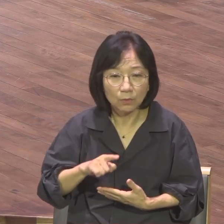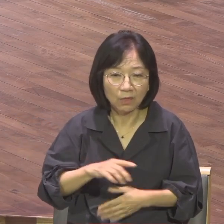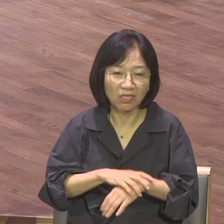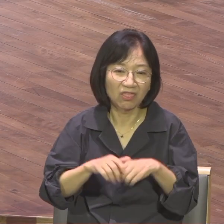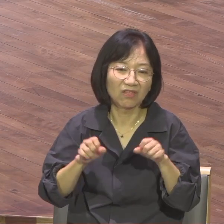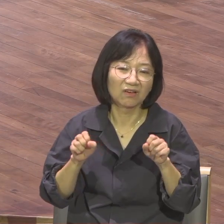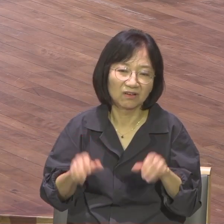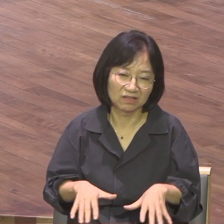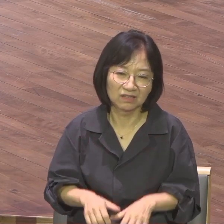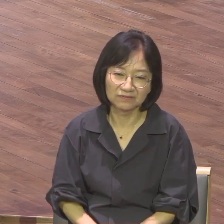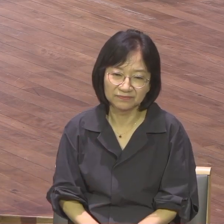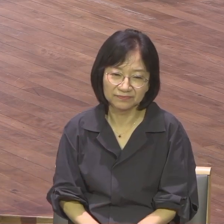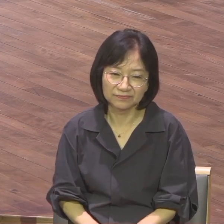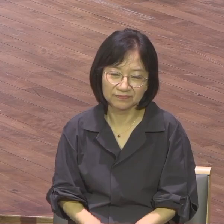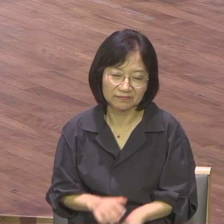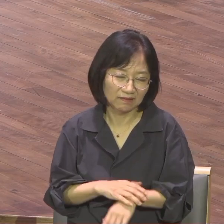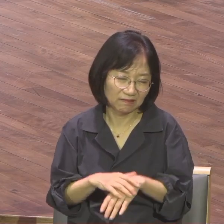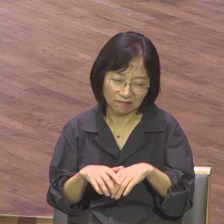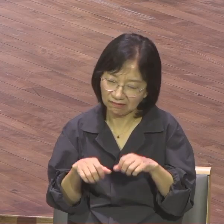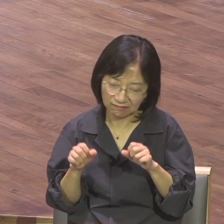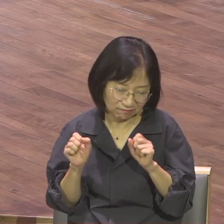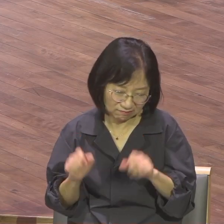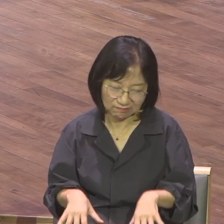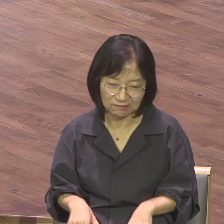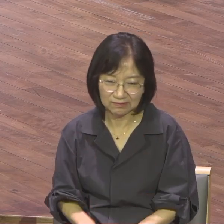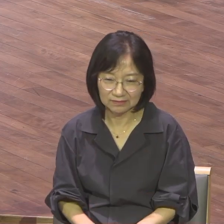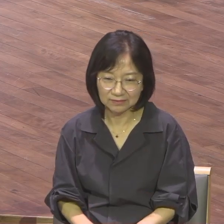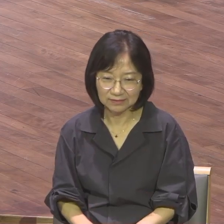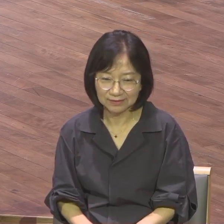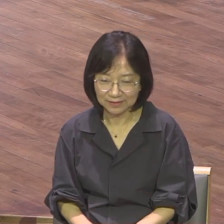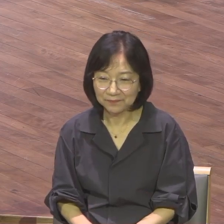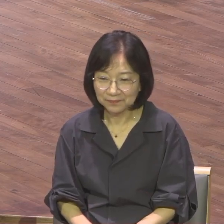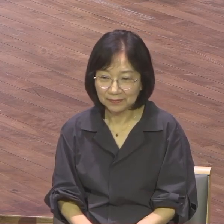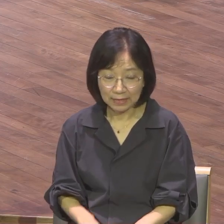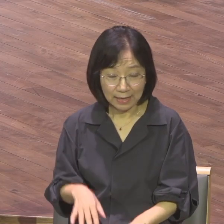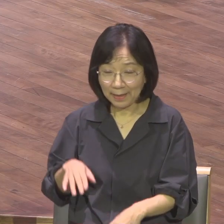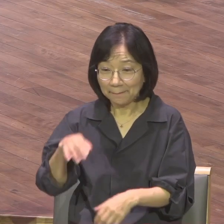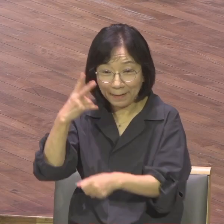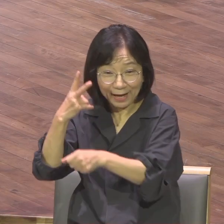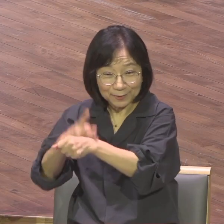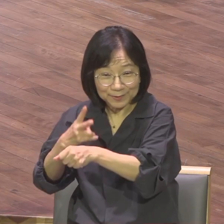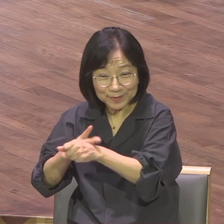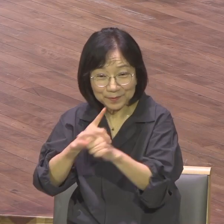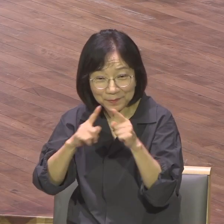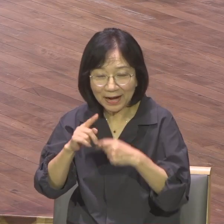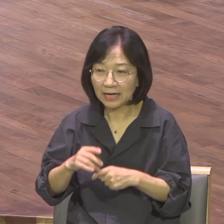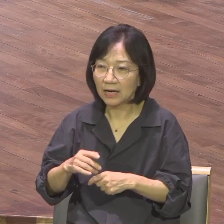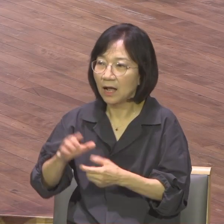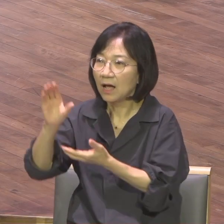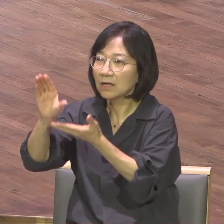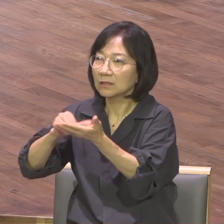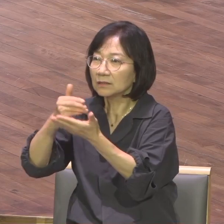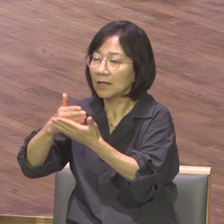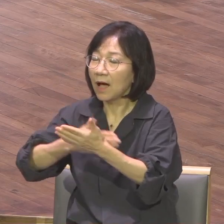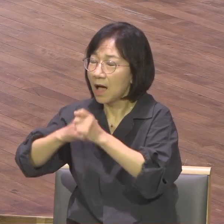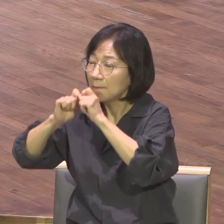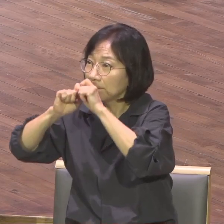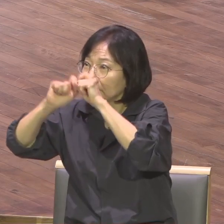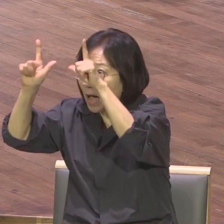바울이 그렇게 고백했잖아 그리스도 알고 나니까 내가 그전에 알아왔던 나의 모든 사상과 지식과 배경과 학벌과